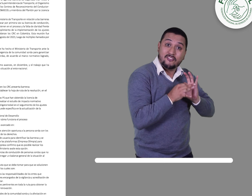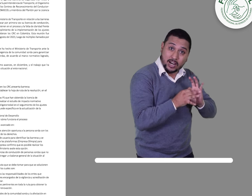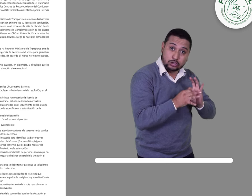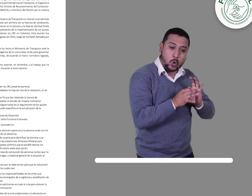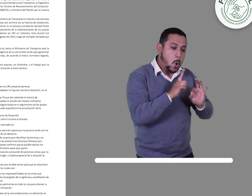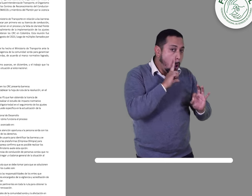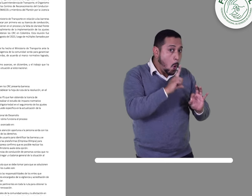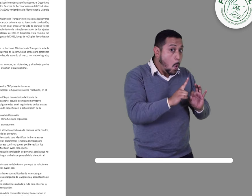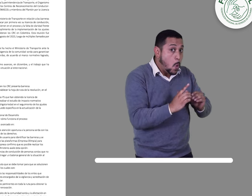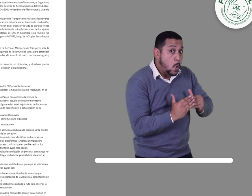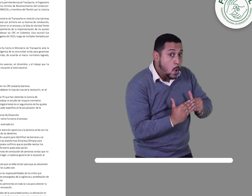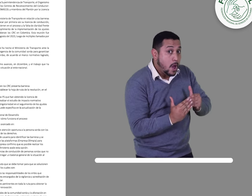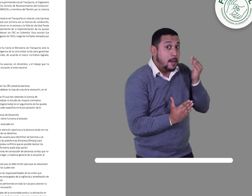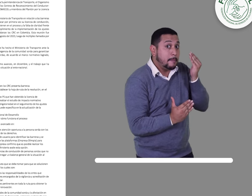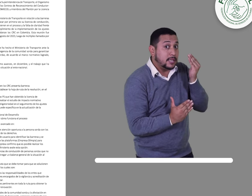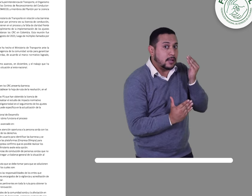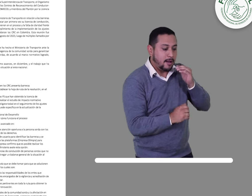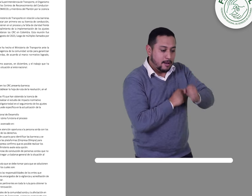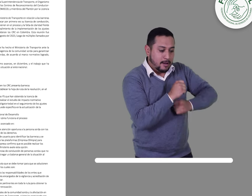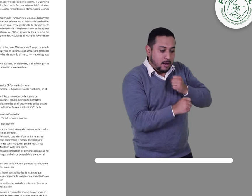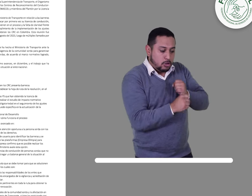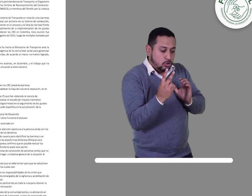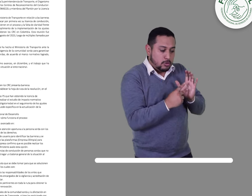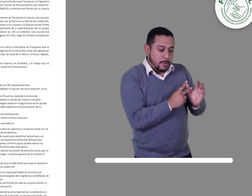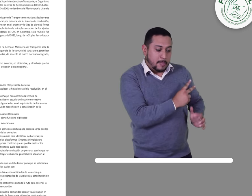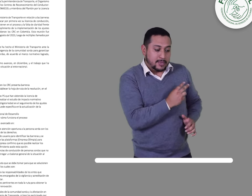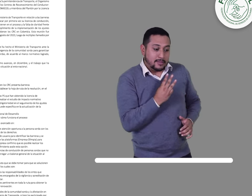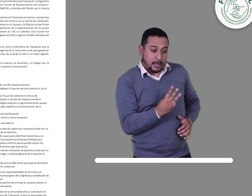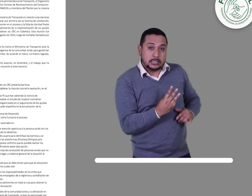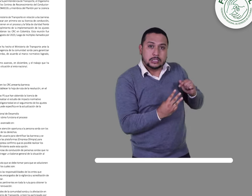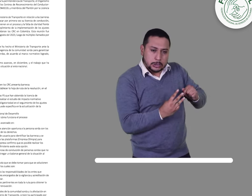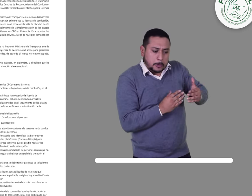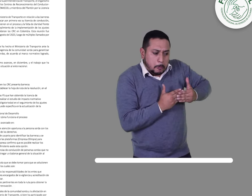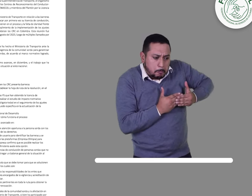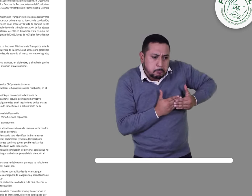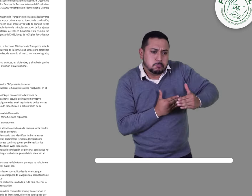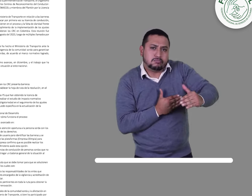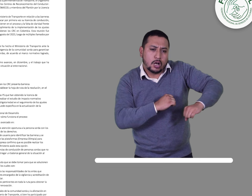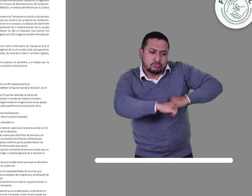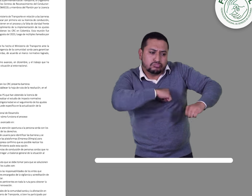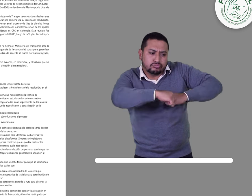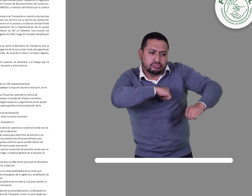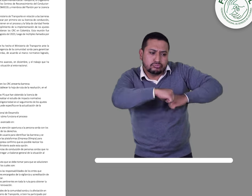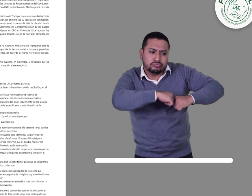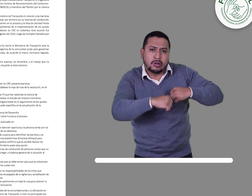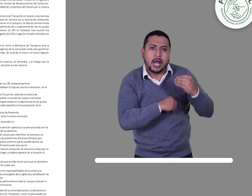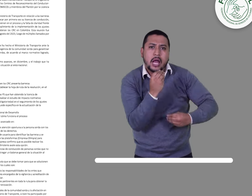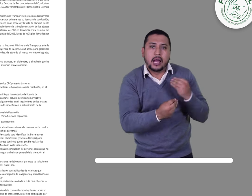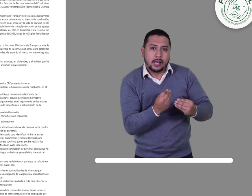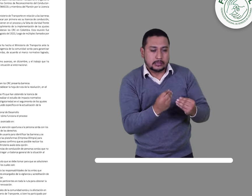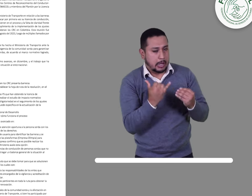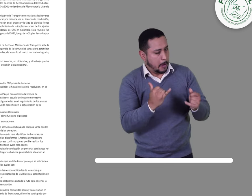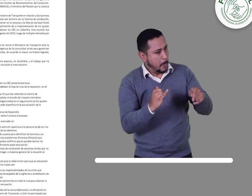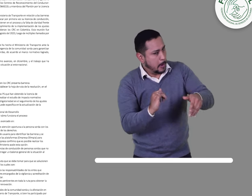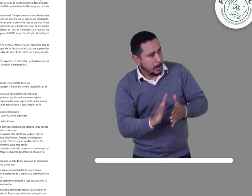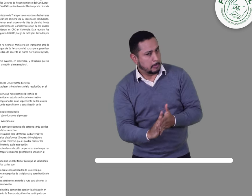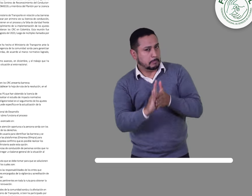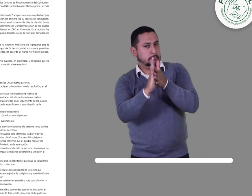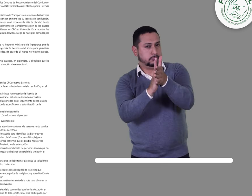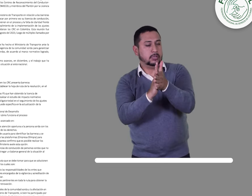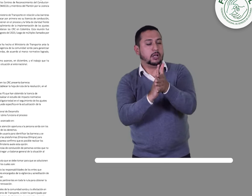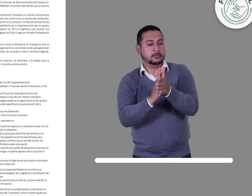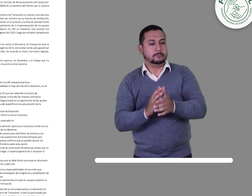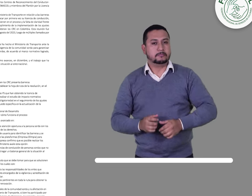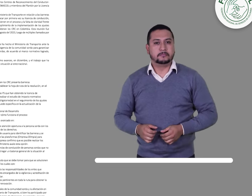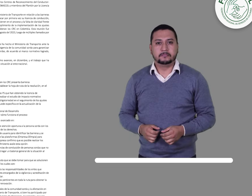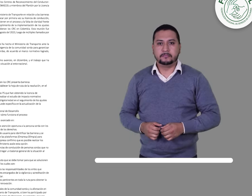Y el trabajo que ha realizado FENASCOL desde julio del 2023 cuando se expuso la situación al ente